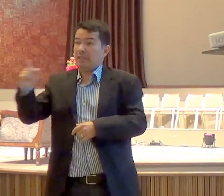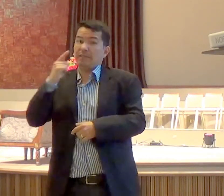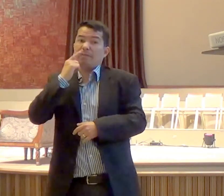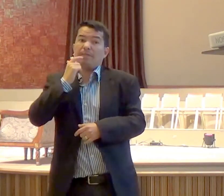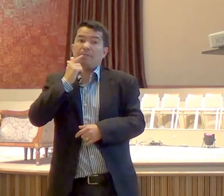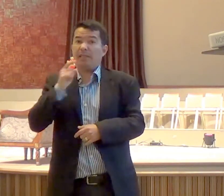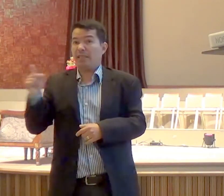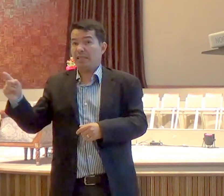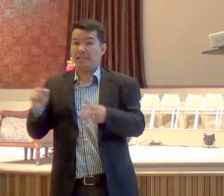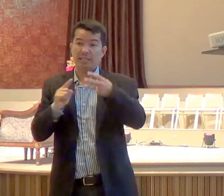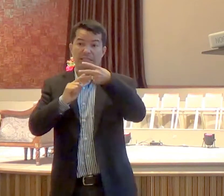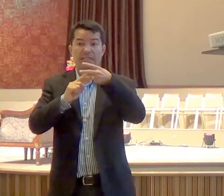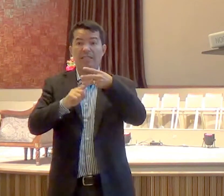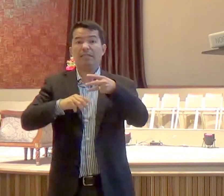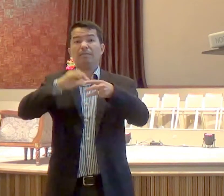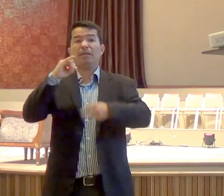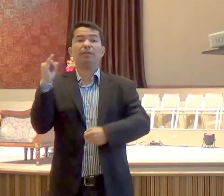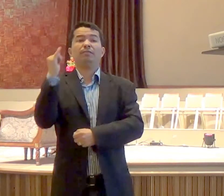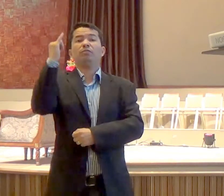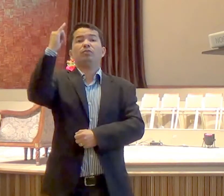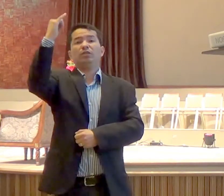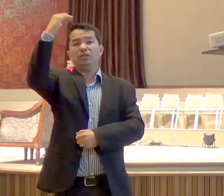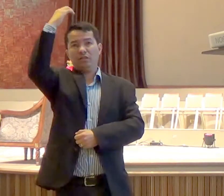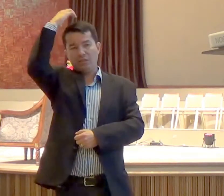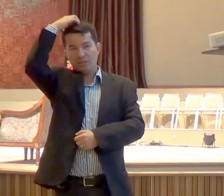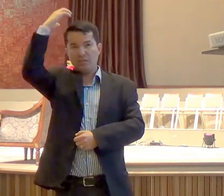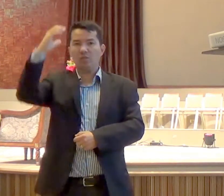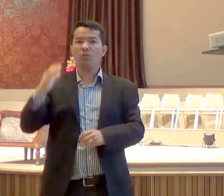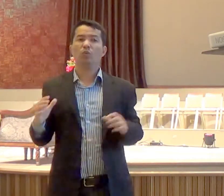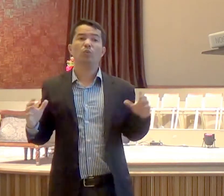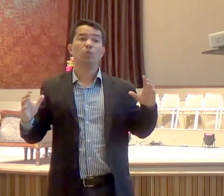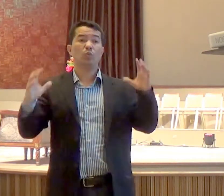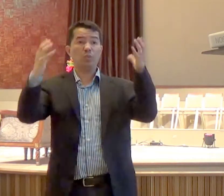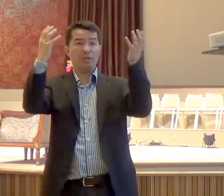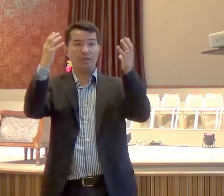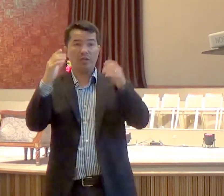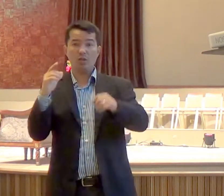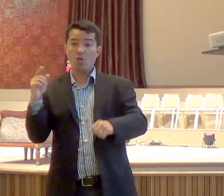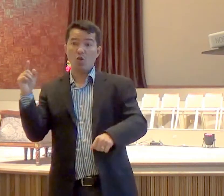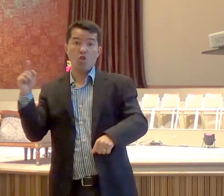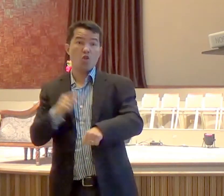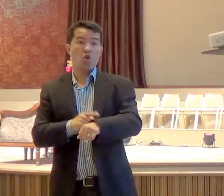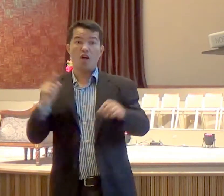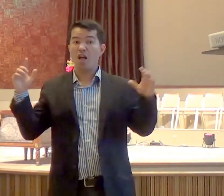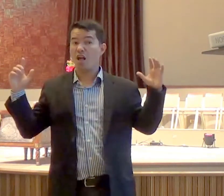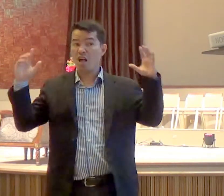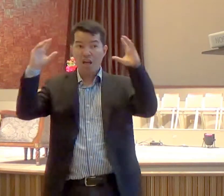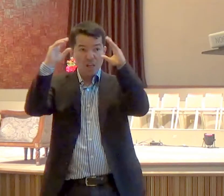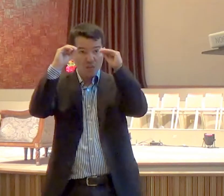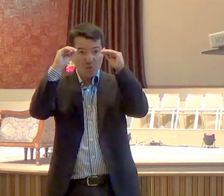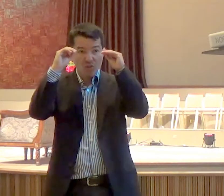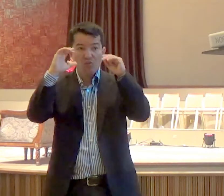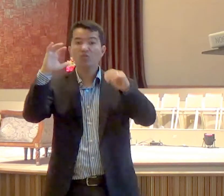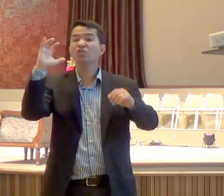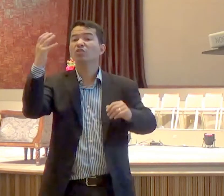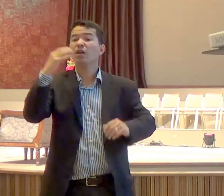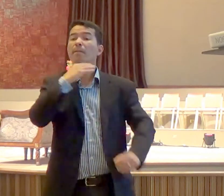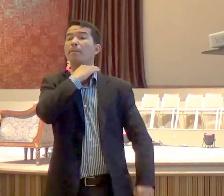terceiro no governo do seu reino, naquela mesma noite, foi morto Belsazar, rei dos